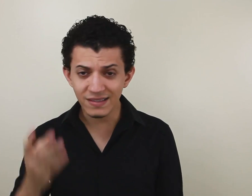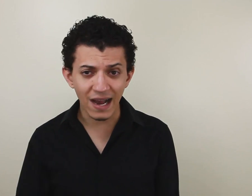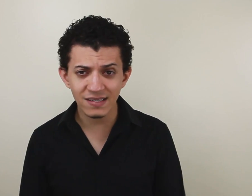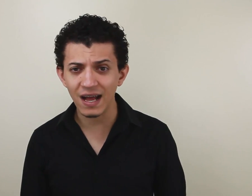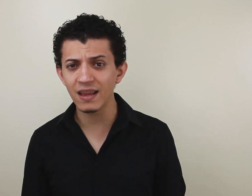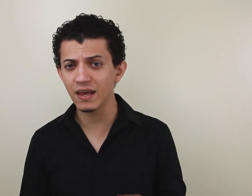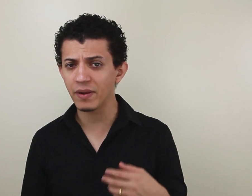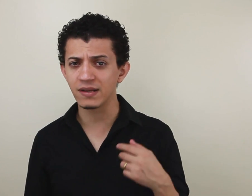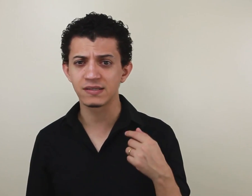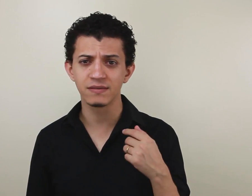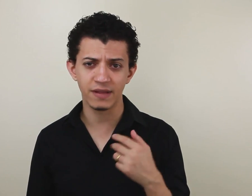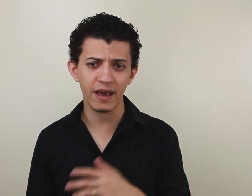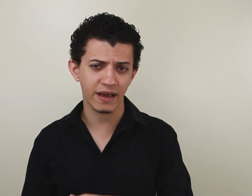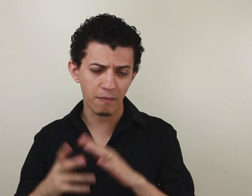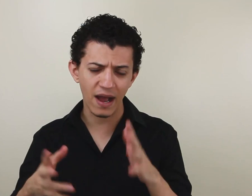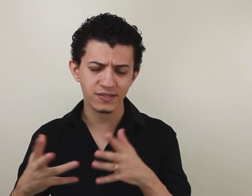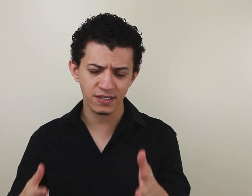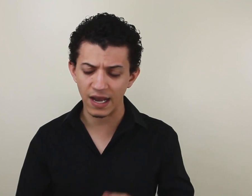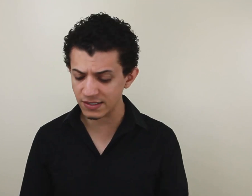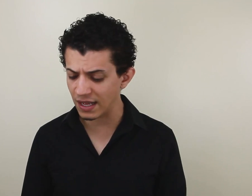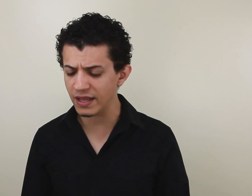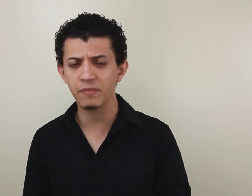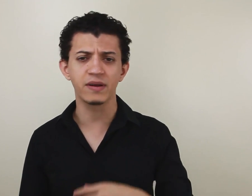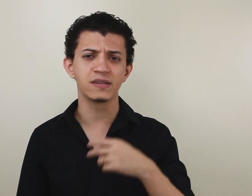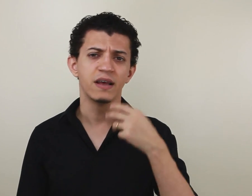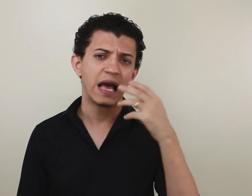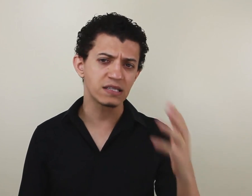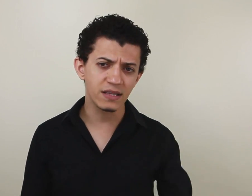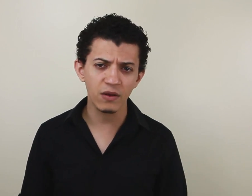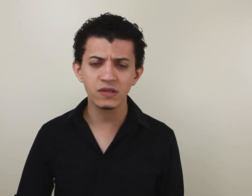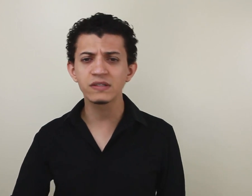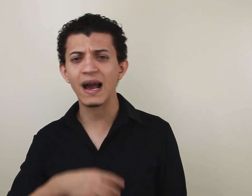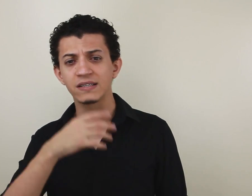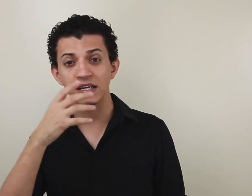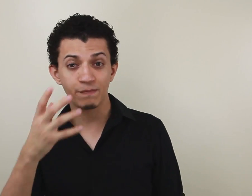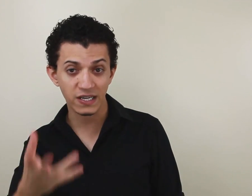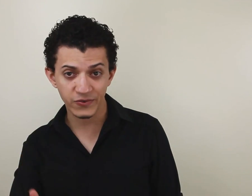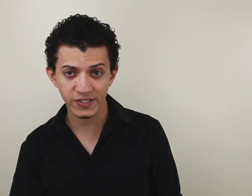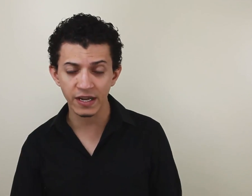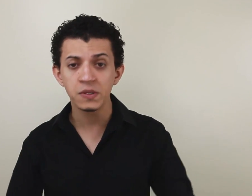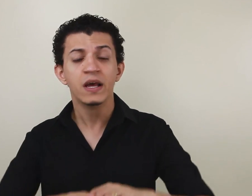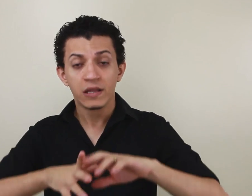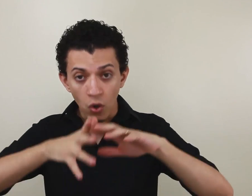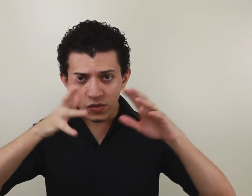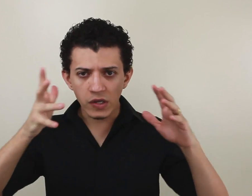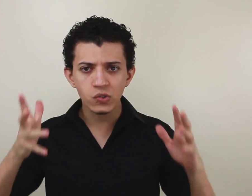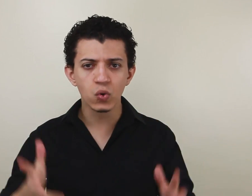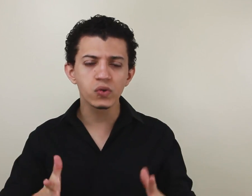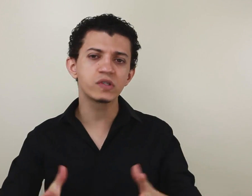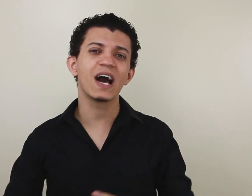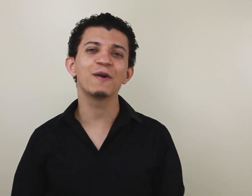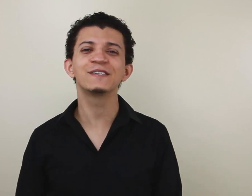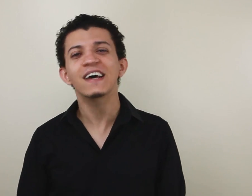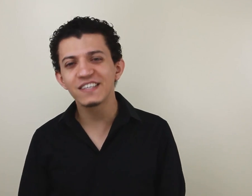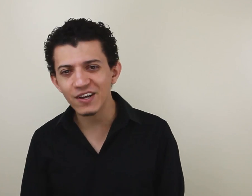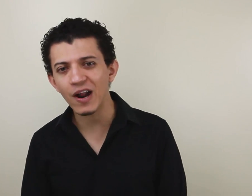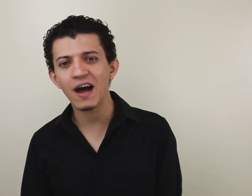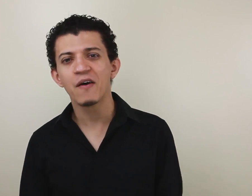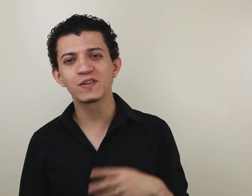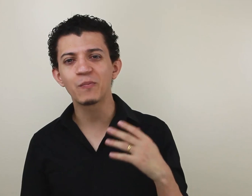sintaxe da Libras, gramática, sintaxe da Libras, escrita da língua de sinais, sete passos para o ensinamento. Todos os nossos cursos e aulas estão lá. Você